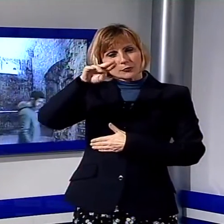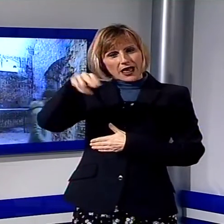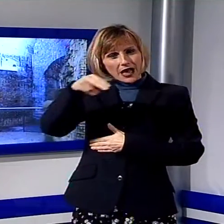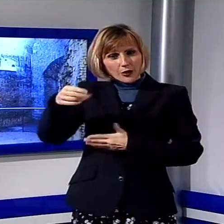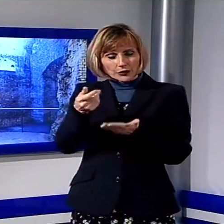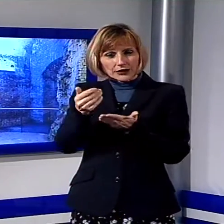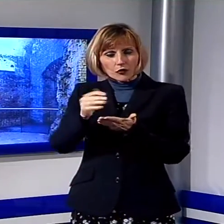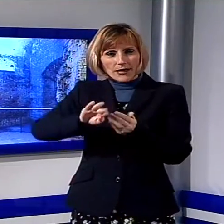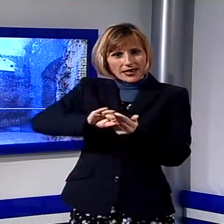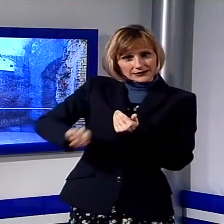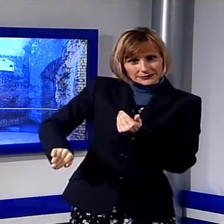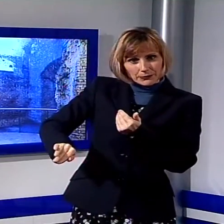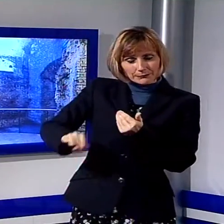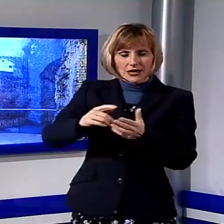realizzazione dell'intero lotto di lavori.